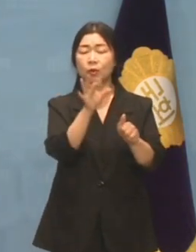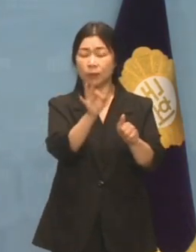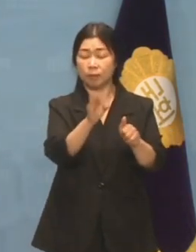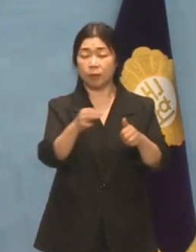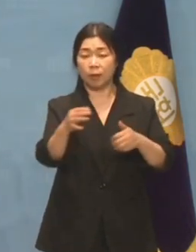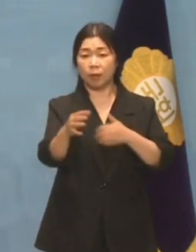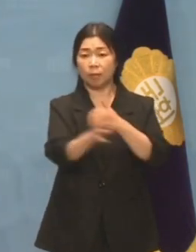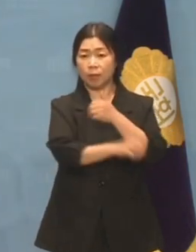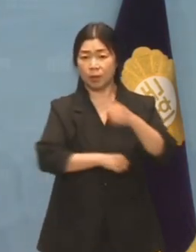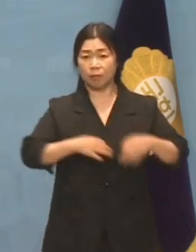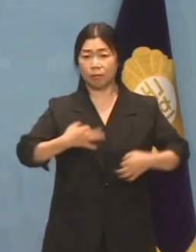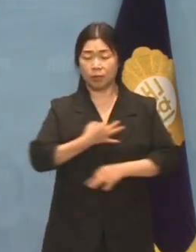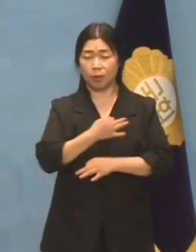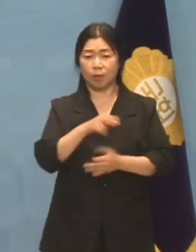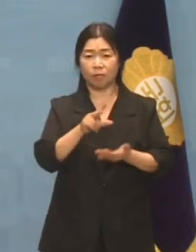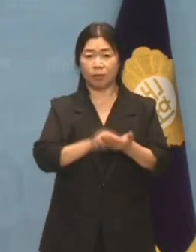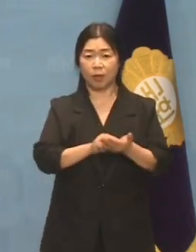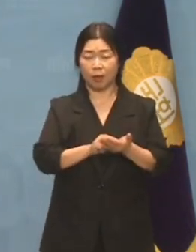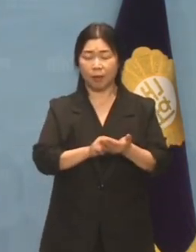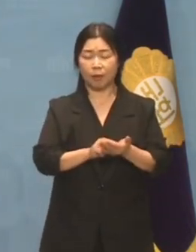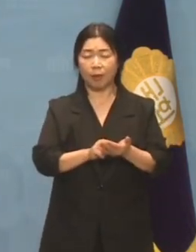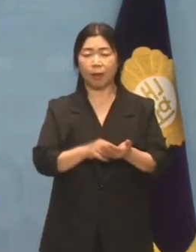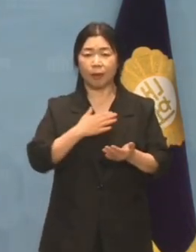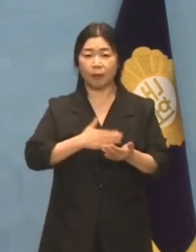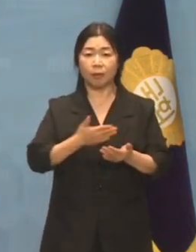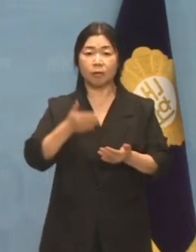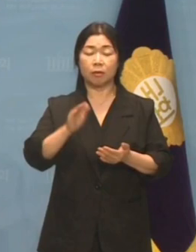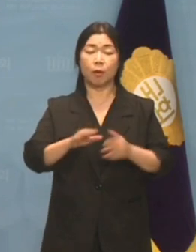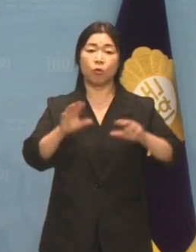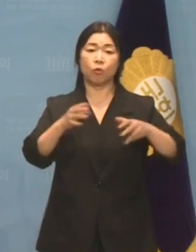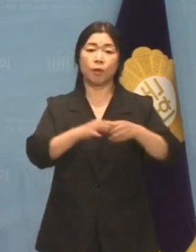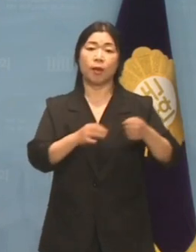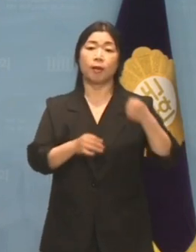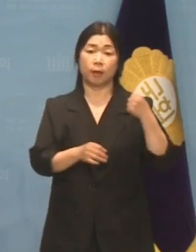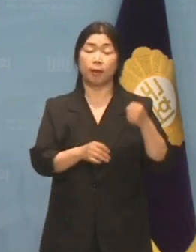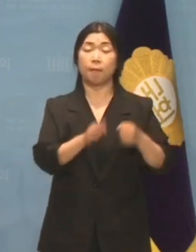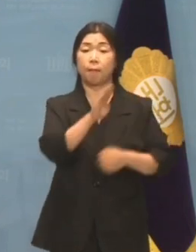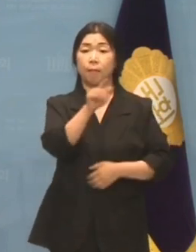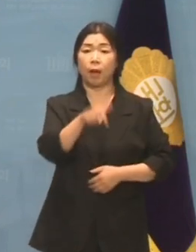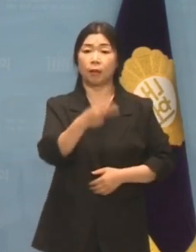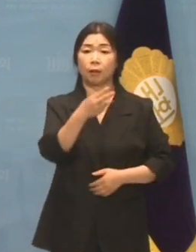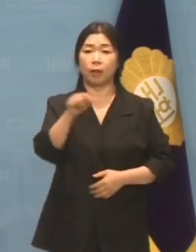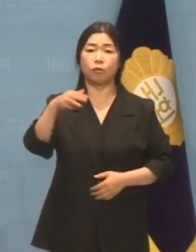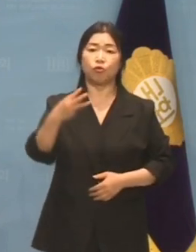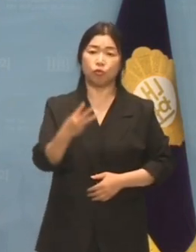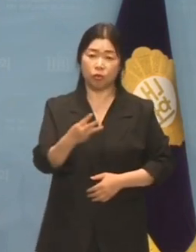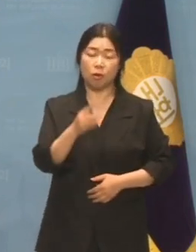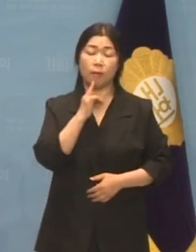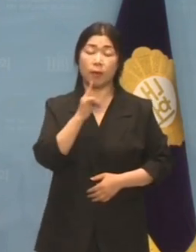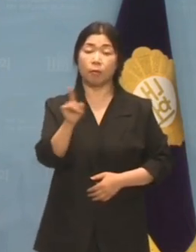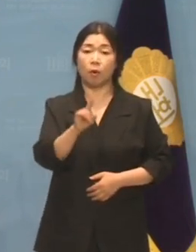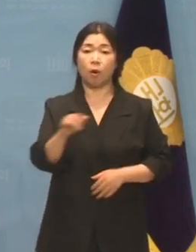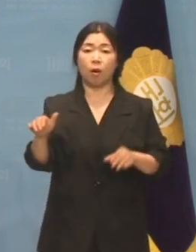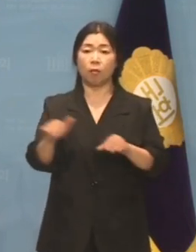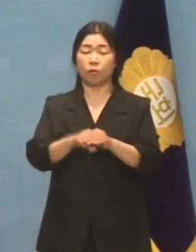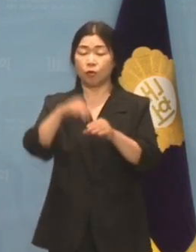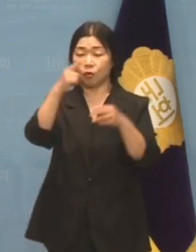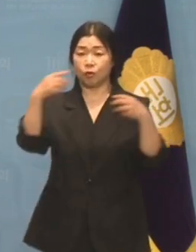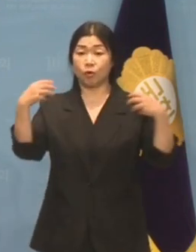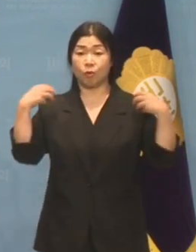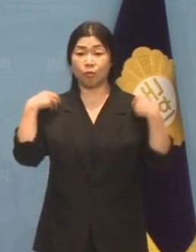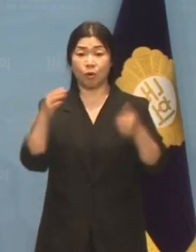하지만 국민의힘 박대출 정책위 의장에 문재인 정부가 퍼준 보조금은